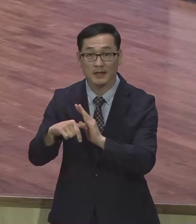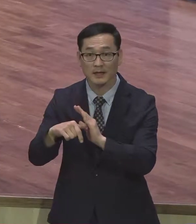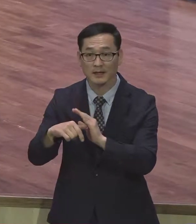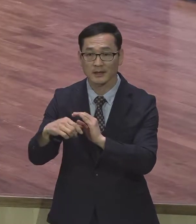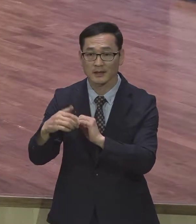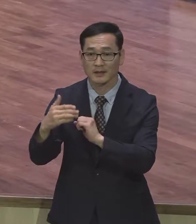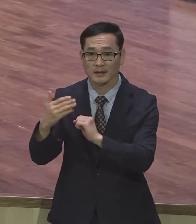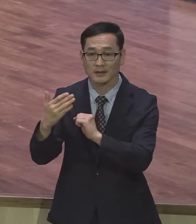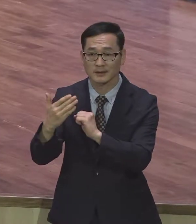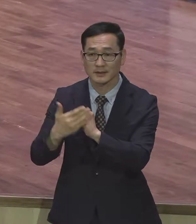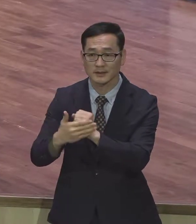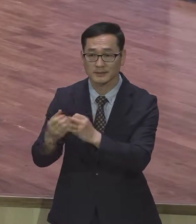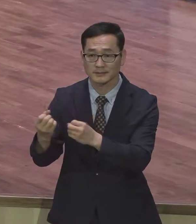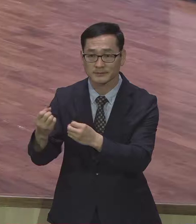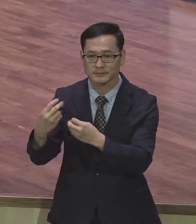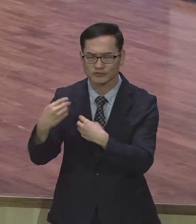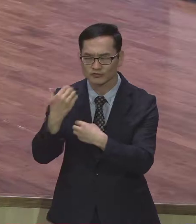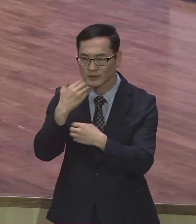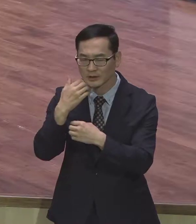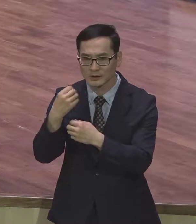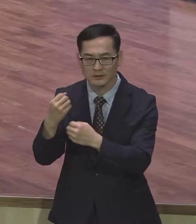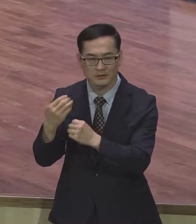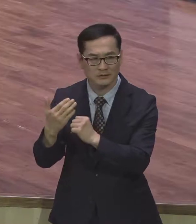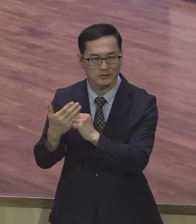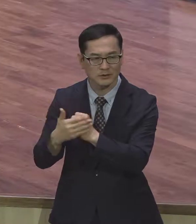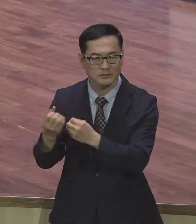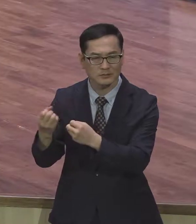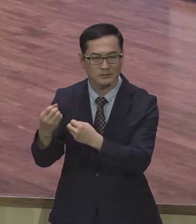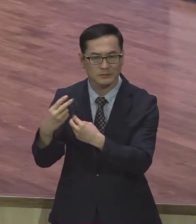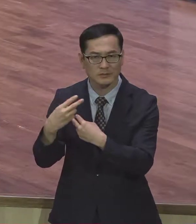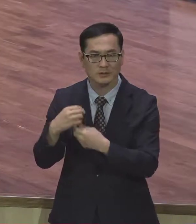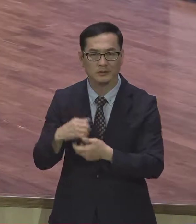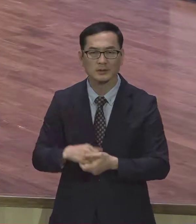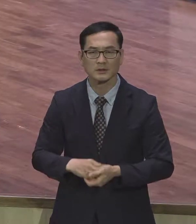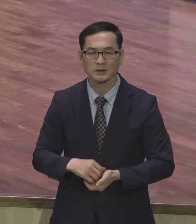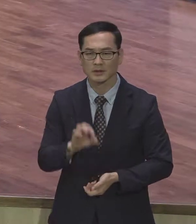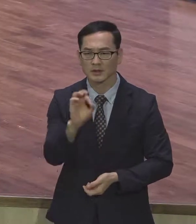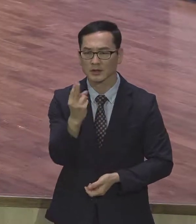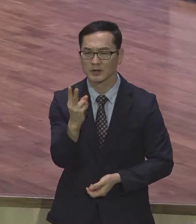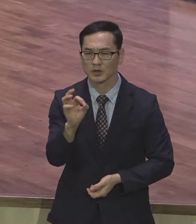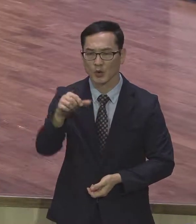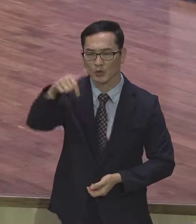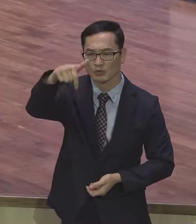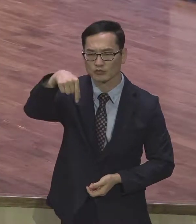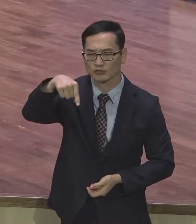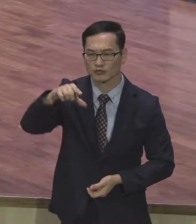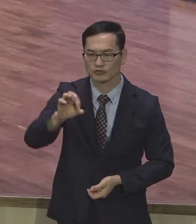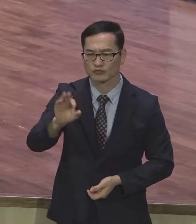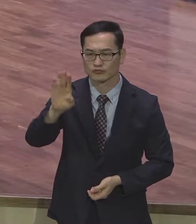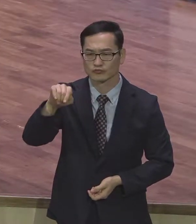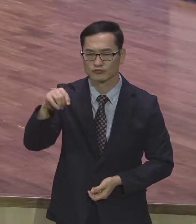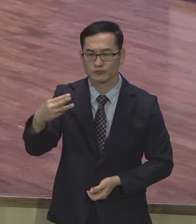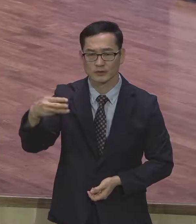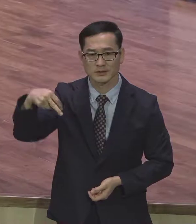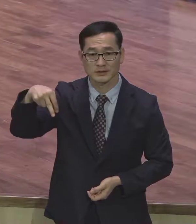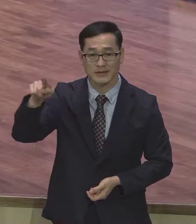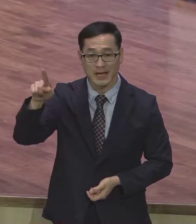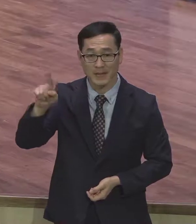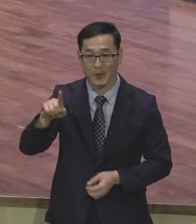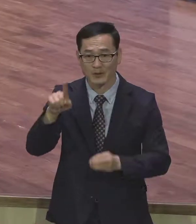용궁불사라고 무속의 생활을